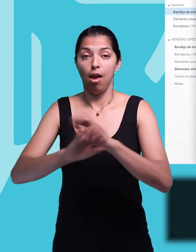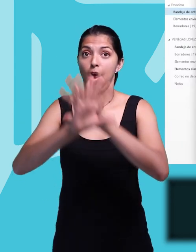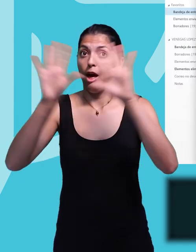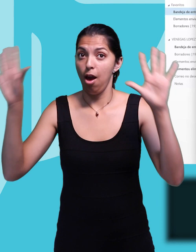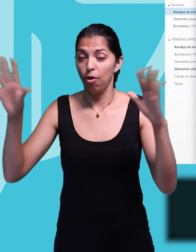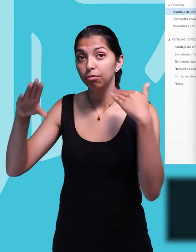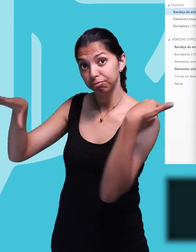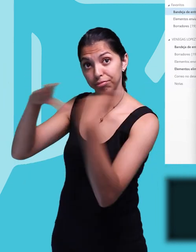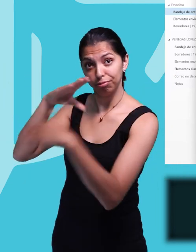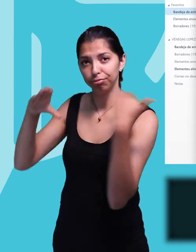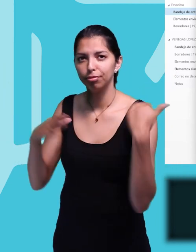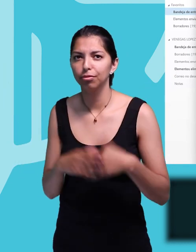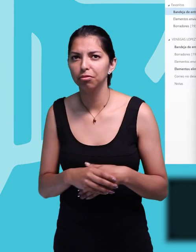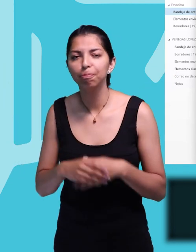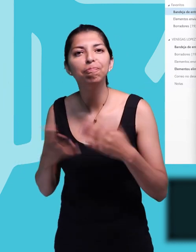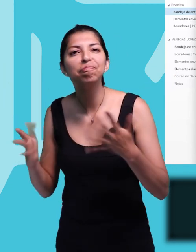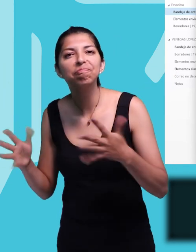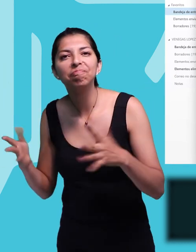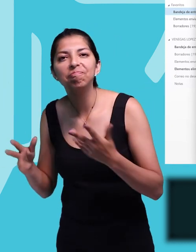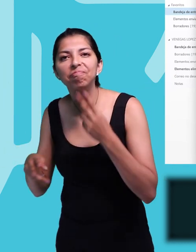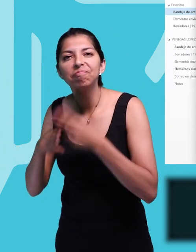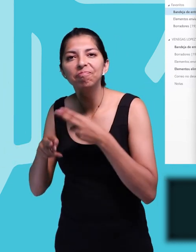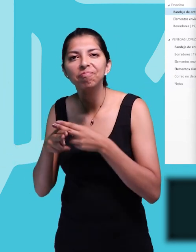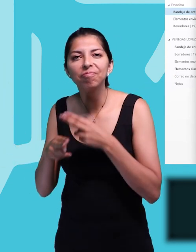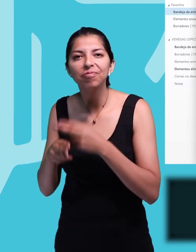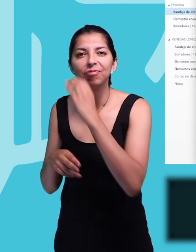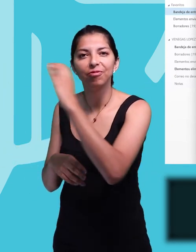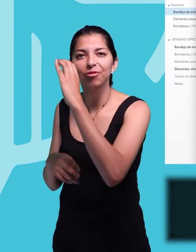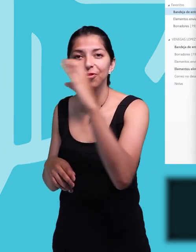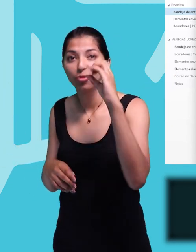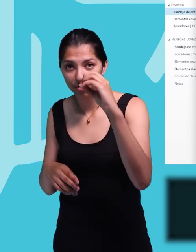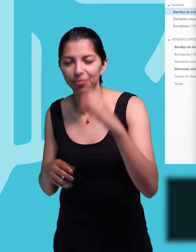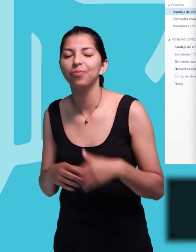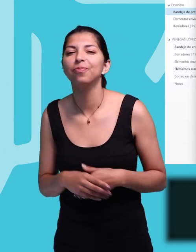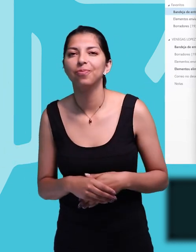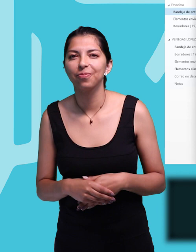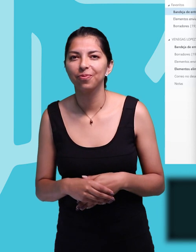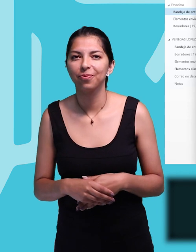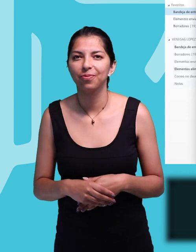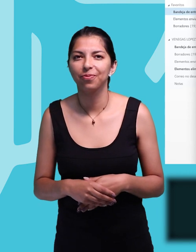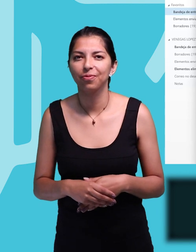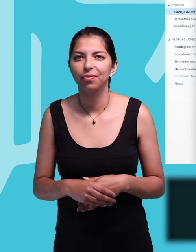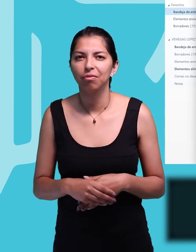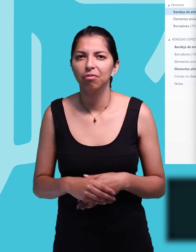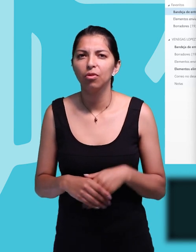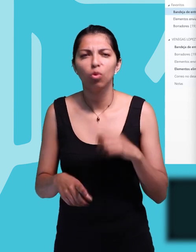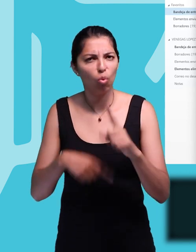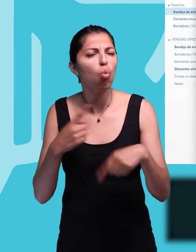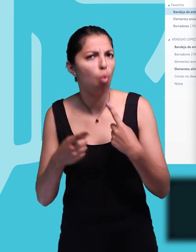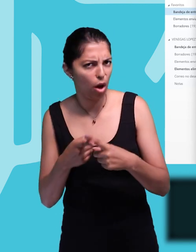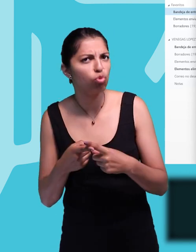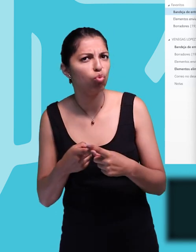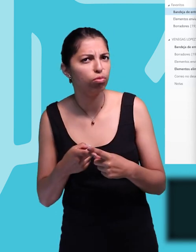Vemos que al abrir el correo en el buzón, vemos que no aparece el